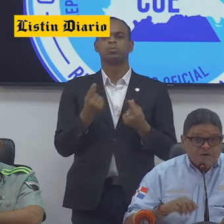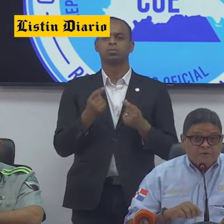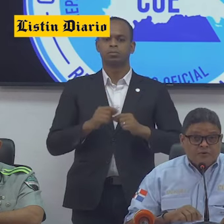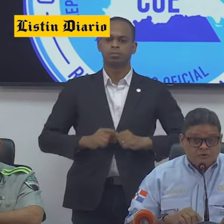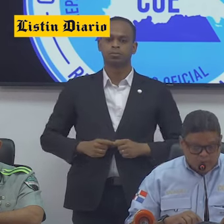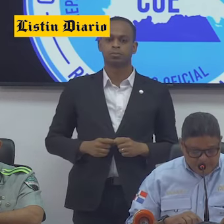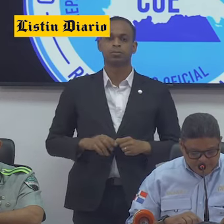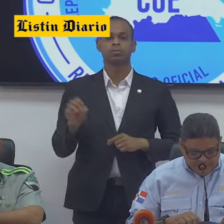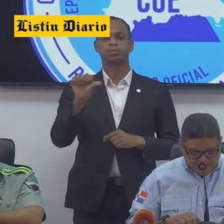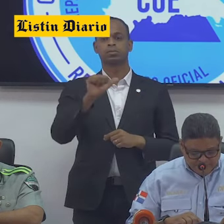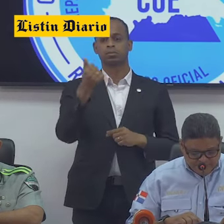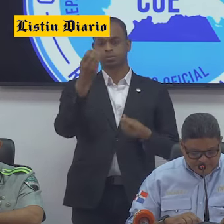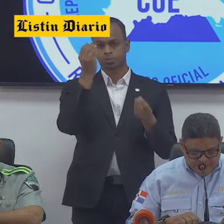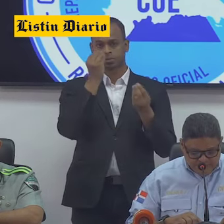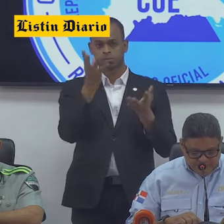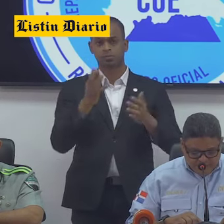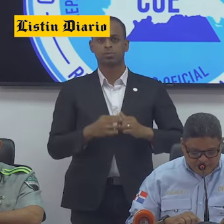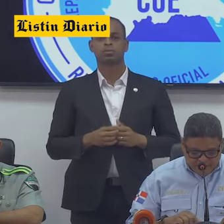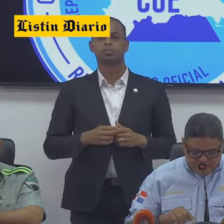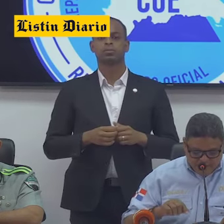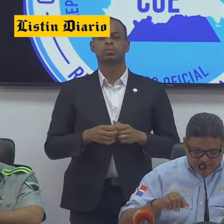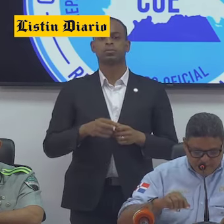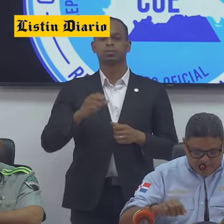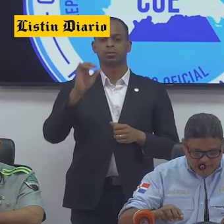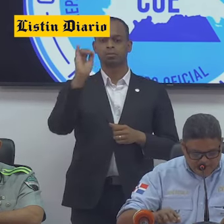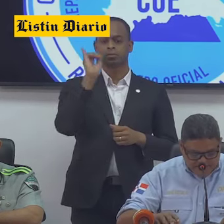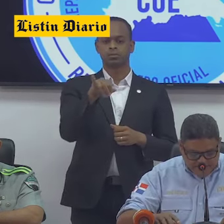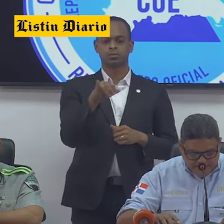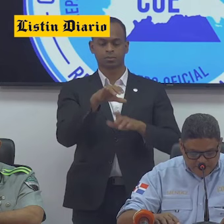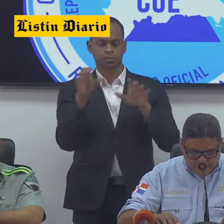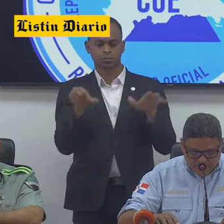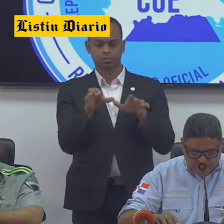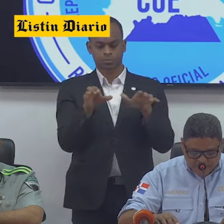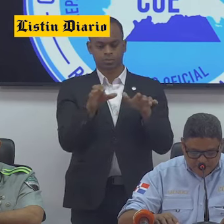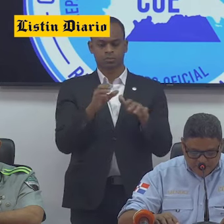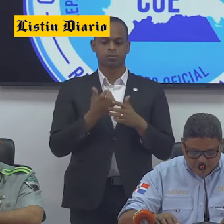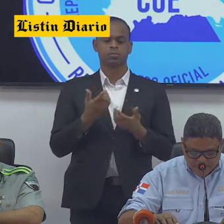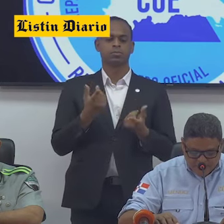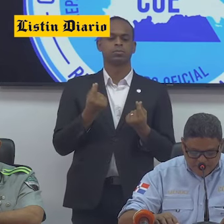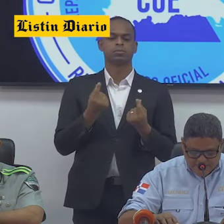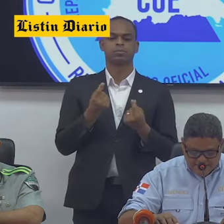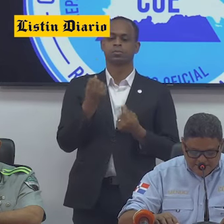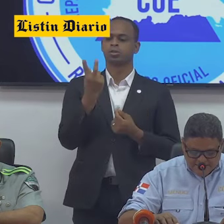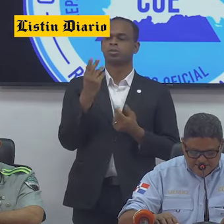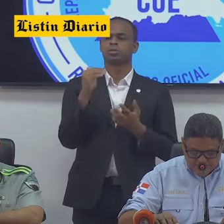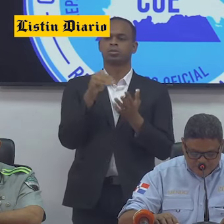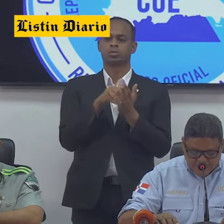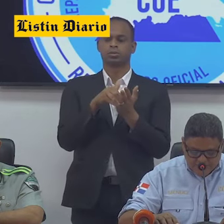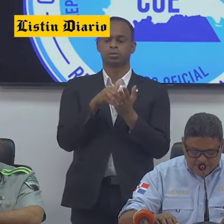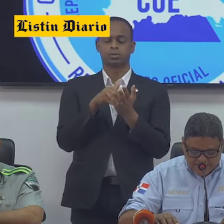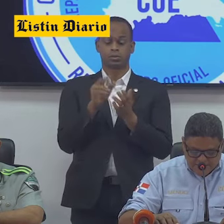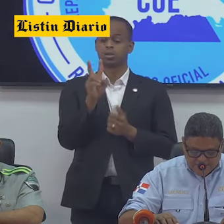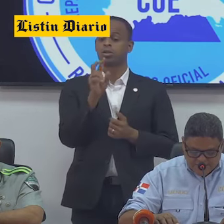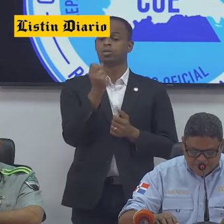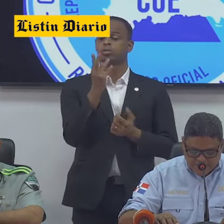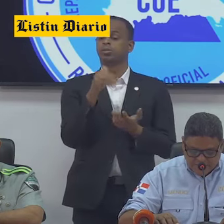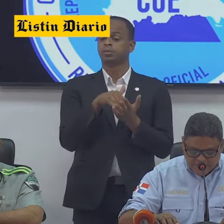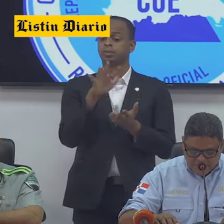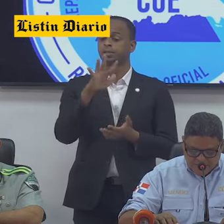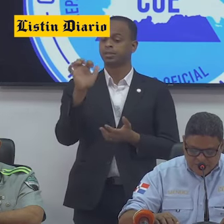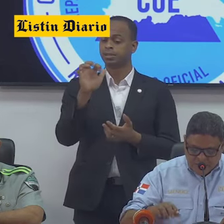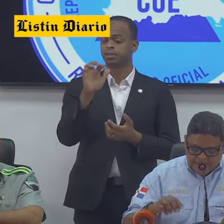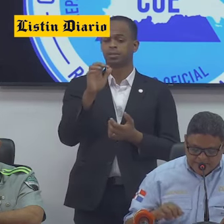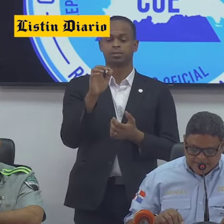Por otro lado, para este operativo se emitieron 12,570